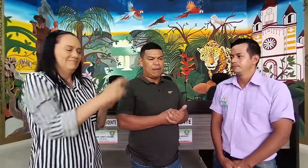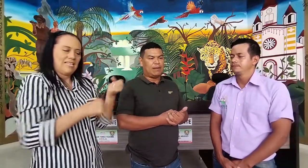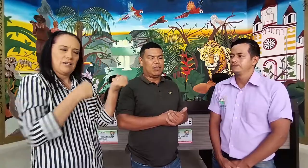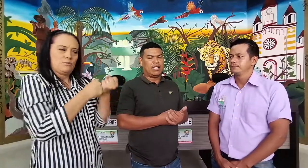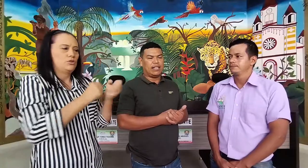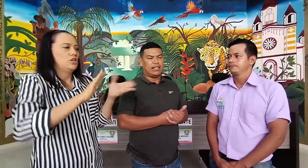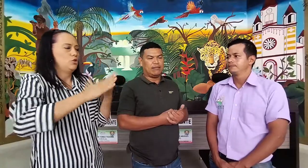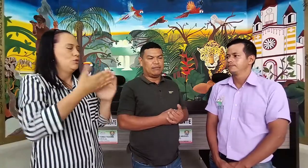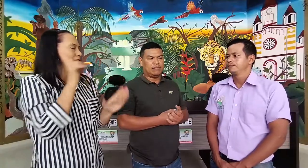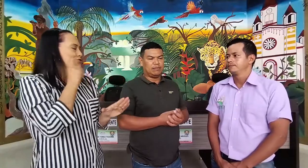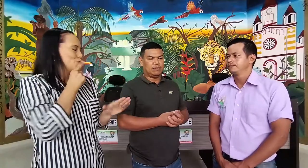departamento de Caquetá.